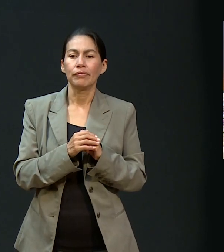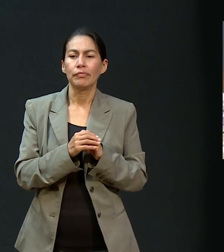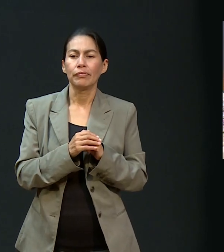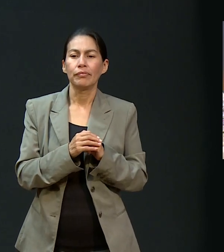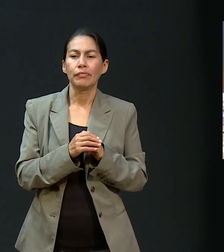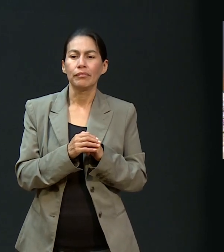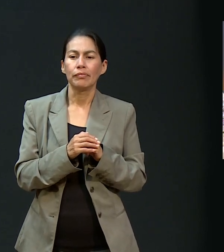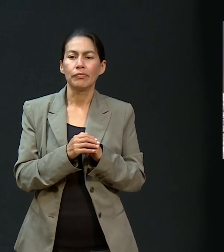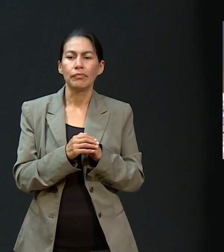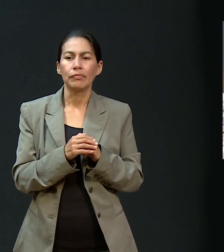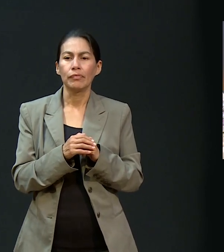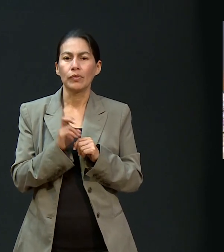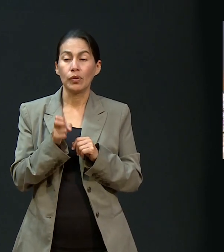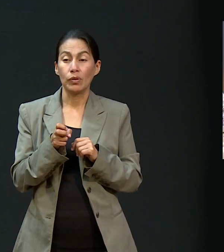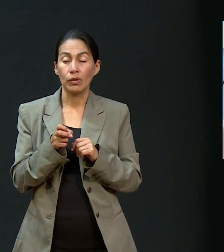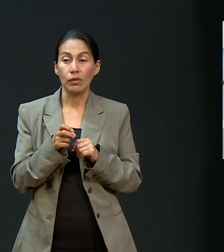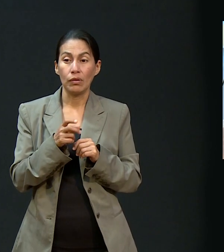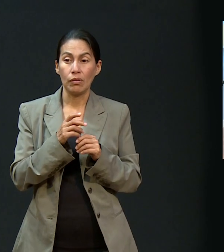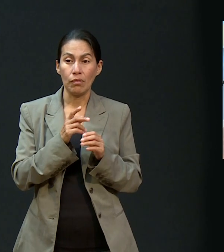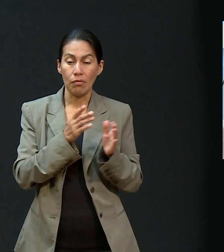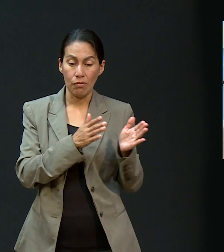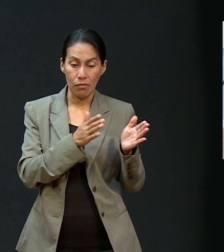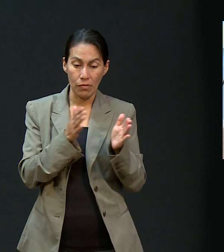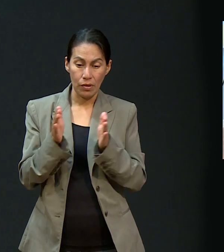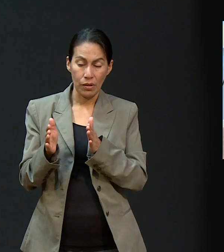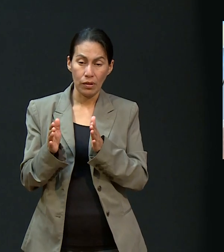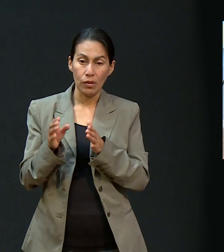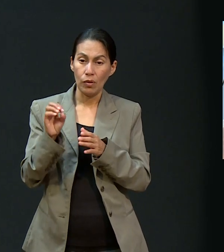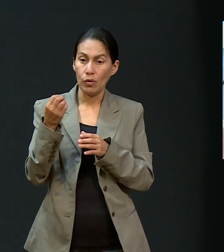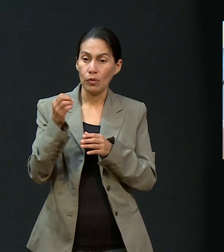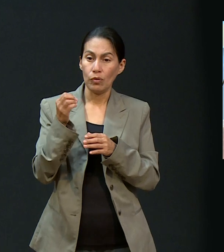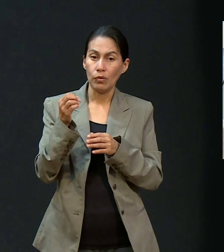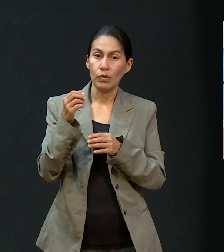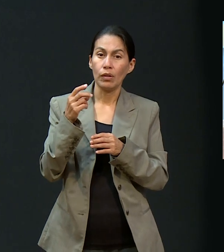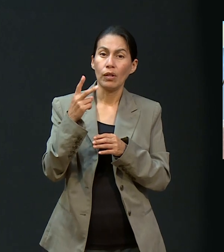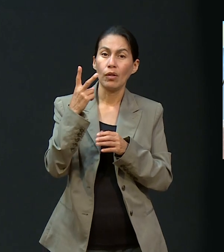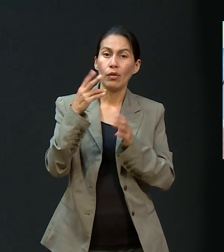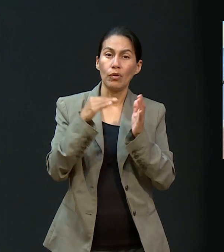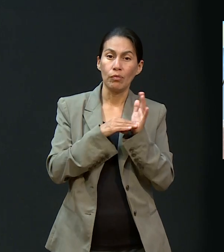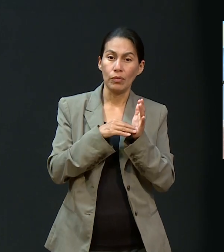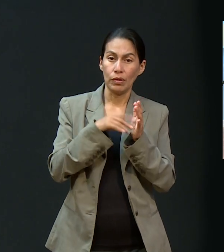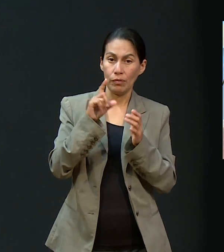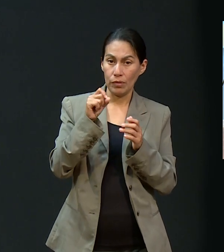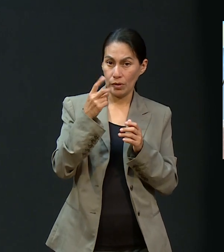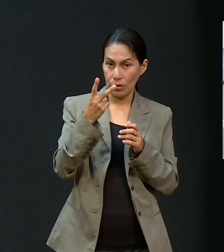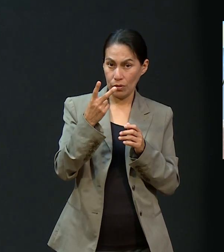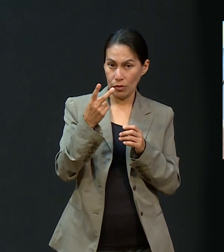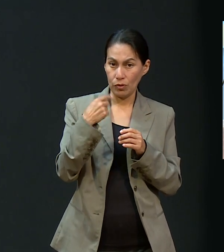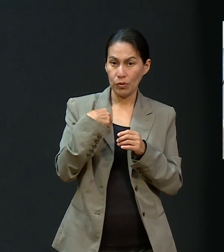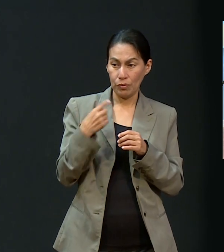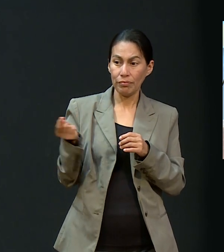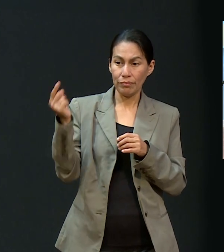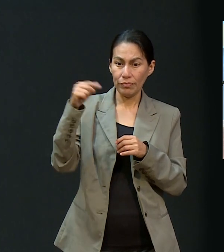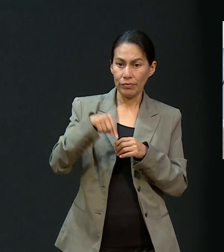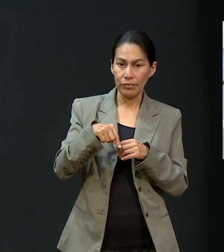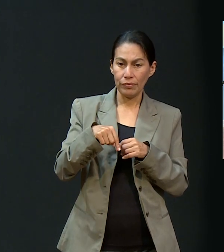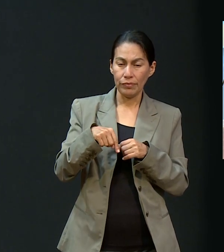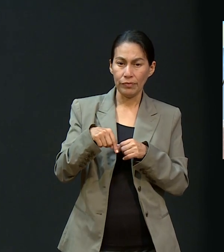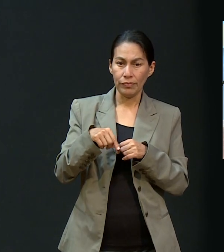lista, yo vaya. Mis planes eran que en octubre de 2022 yo pudiera